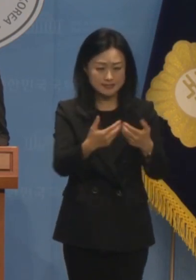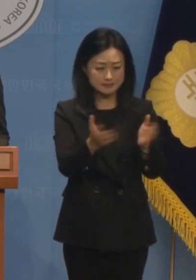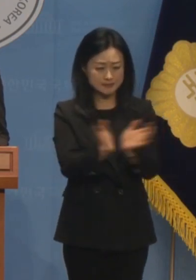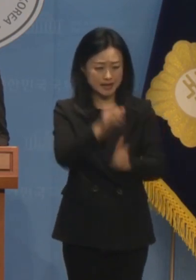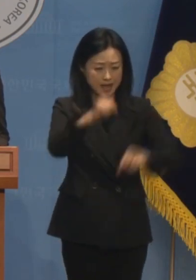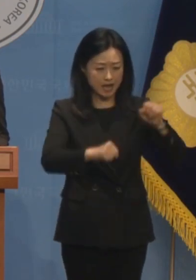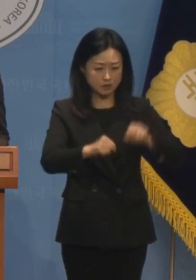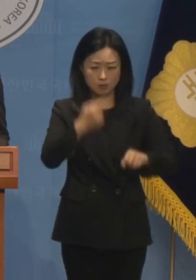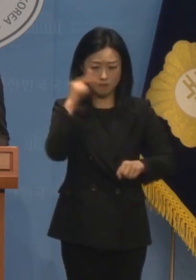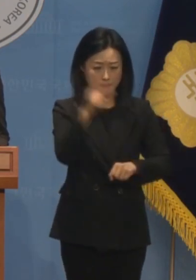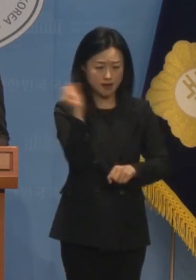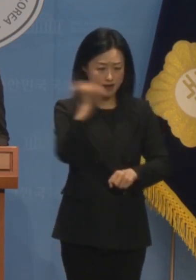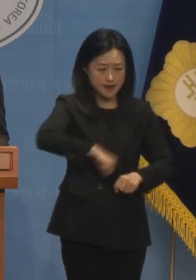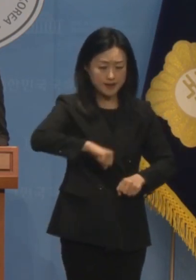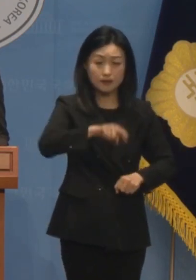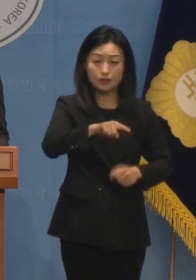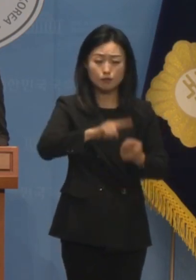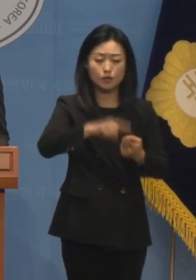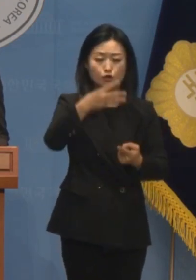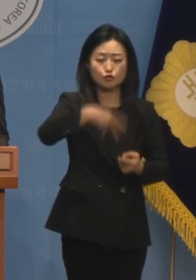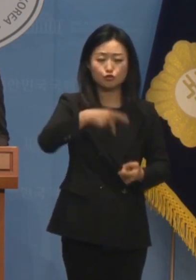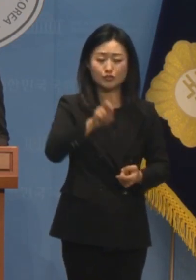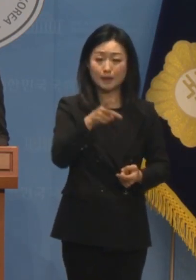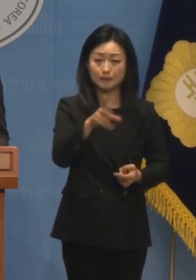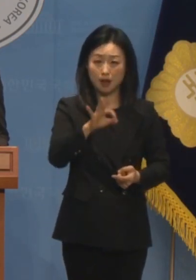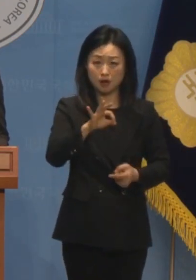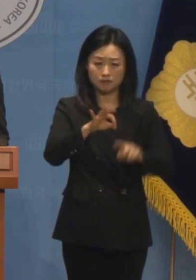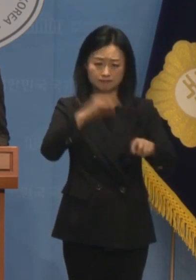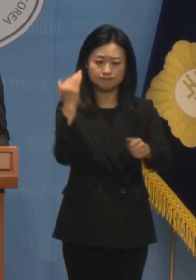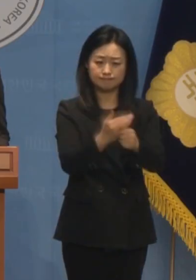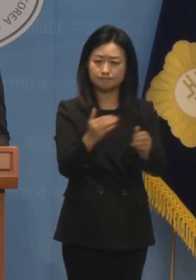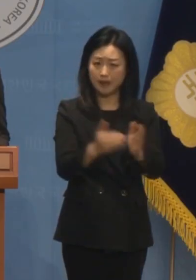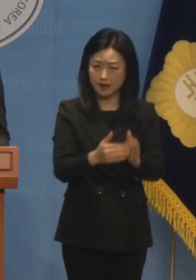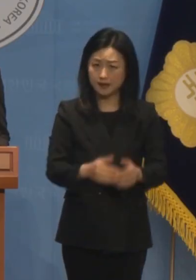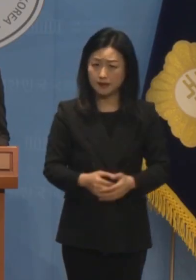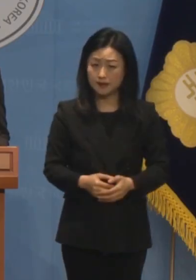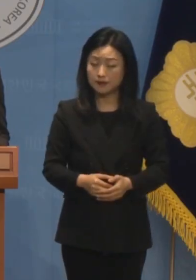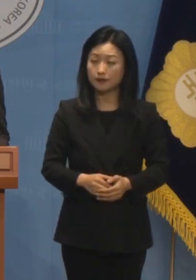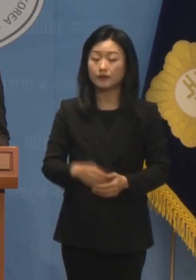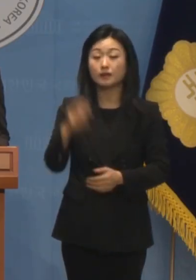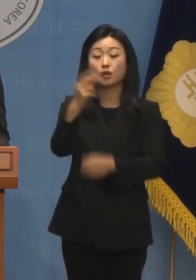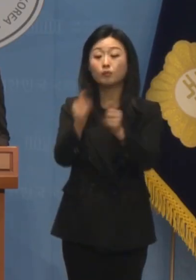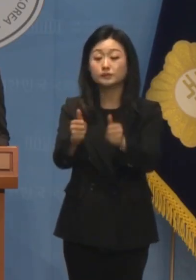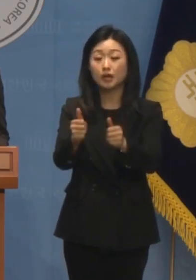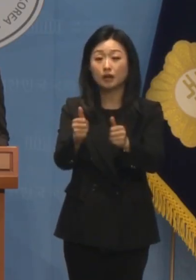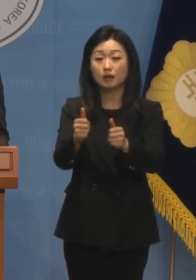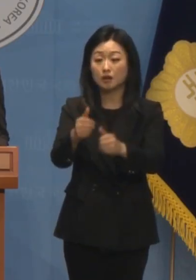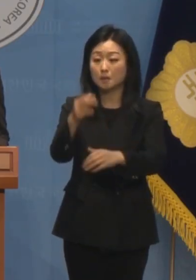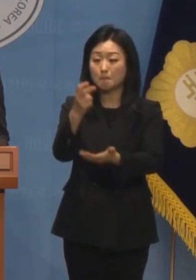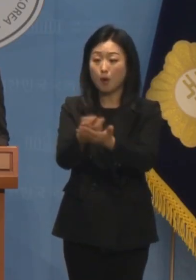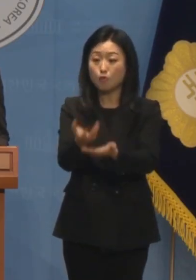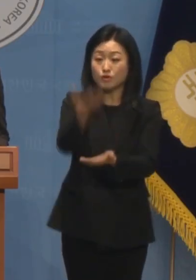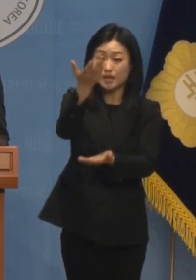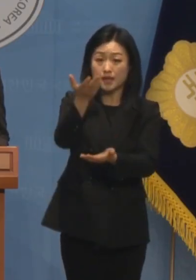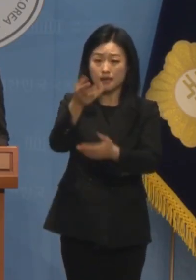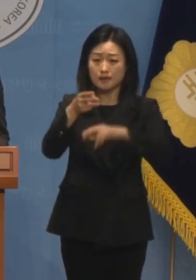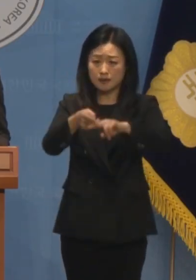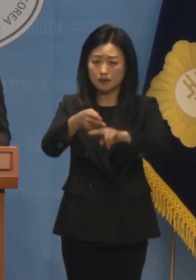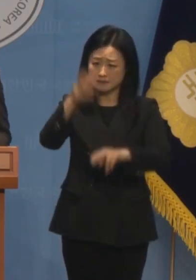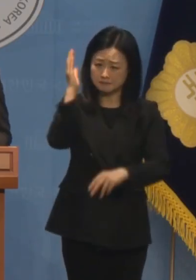유삼형 총경 등을 징계하기도 했습니다 검찰은 법 이외에 군림하는 존재입니까?